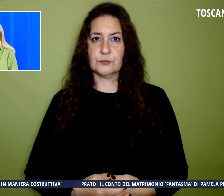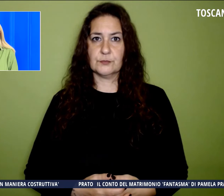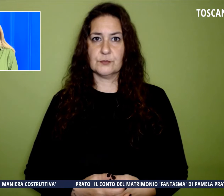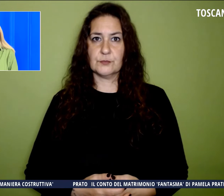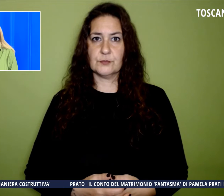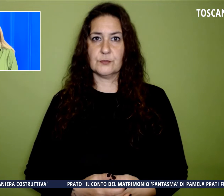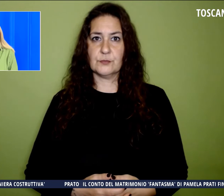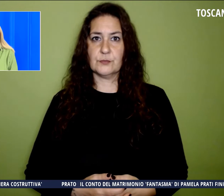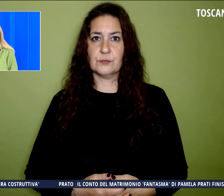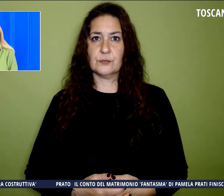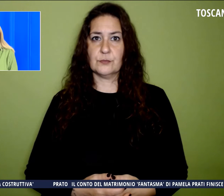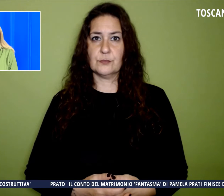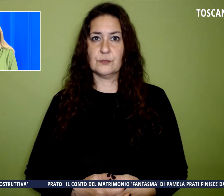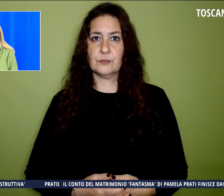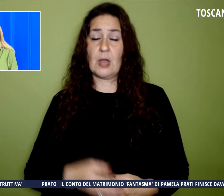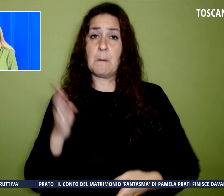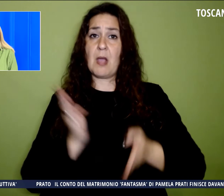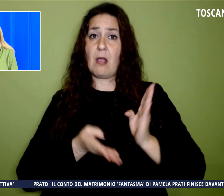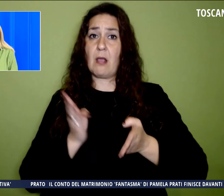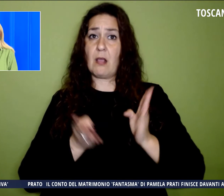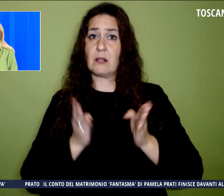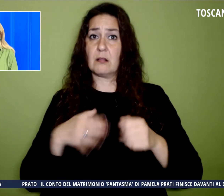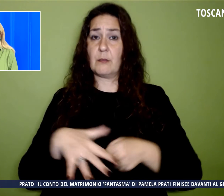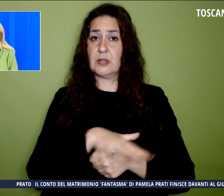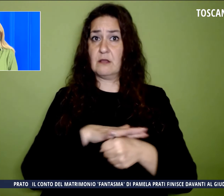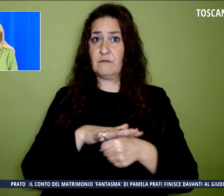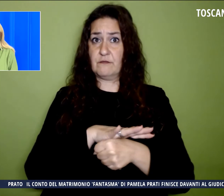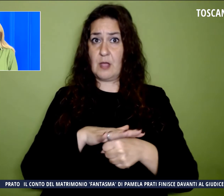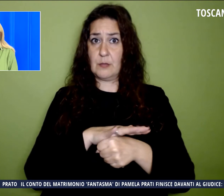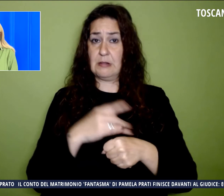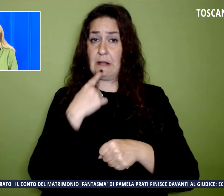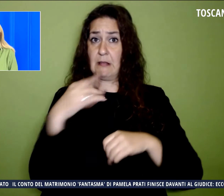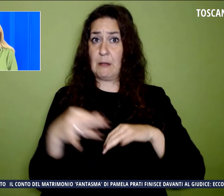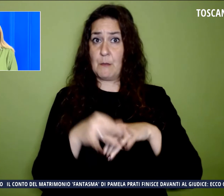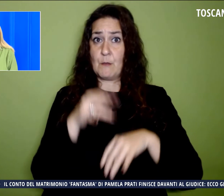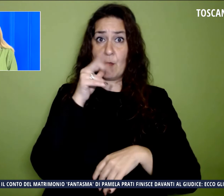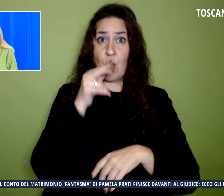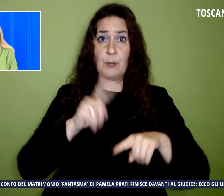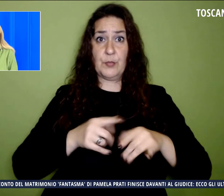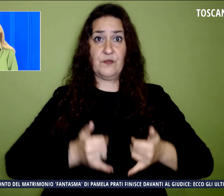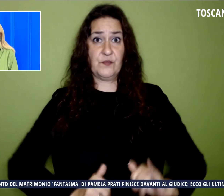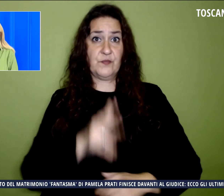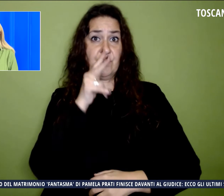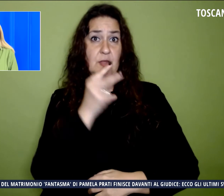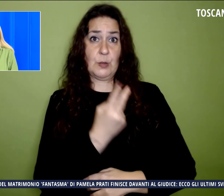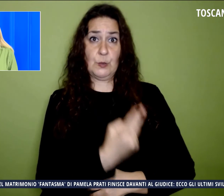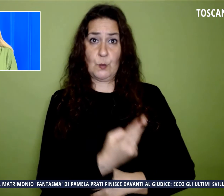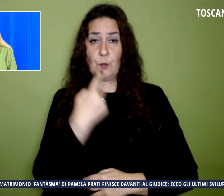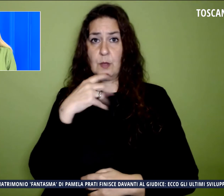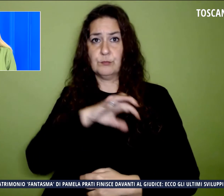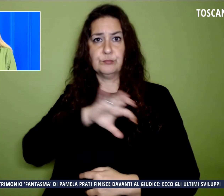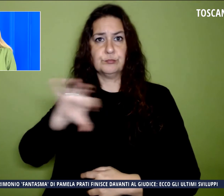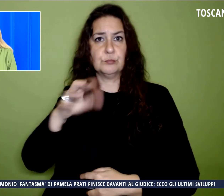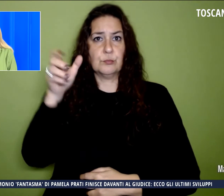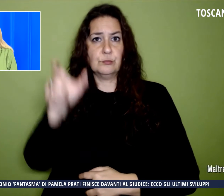Maltrattamento in famiglia nei riguardi della molle e delle due figlie è l'accusa per la quale un uomo di 47